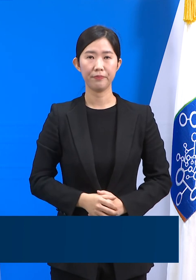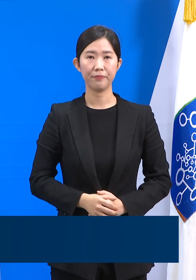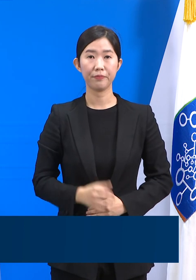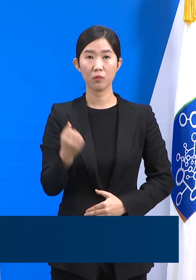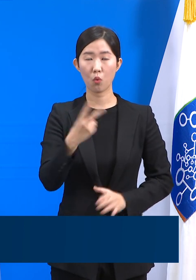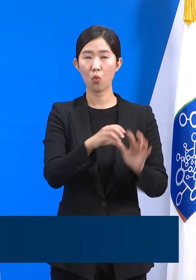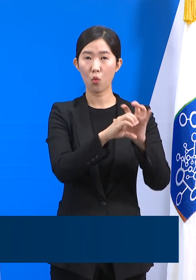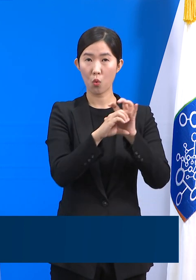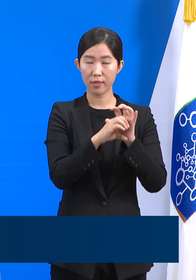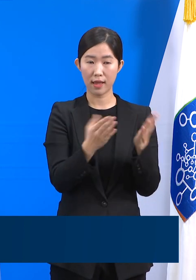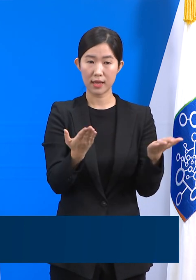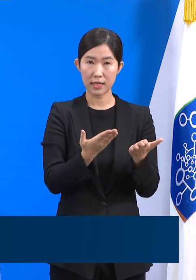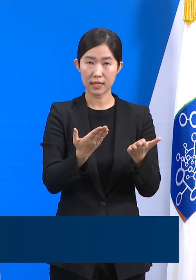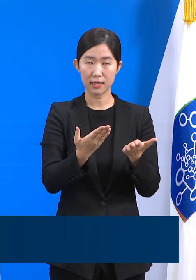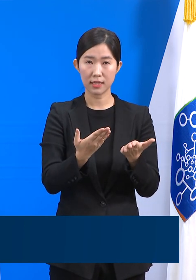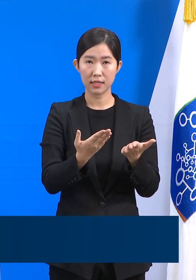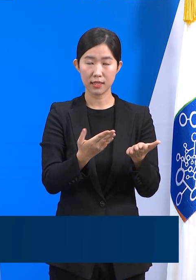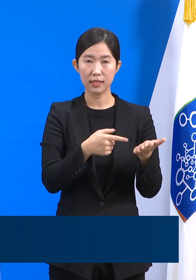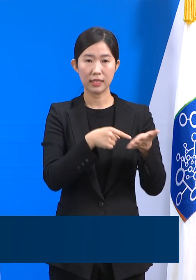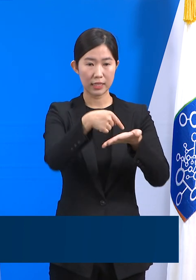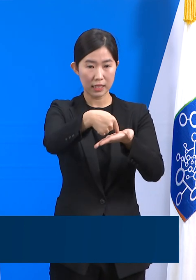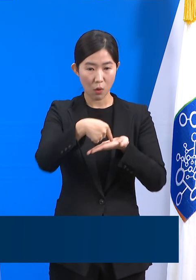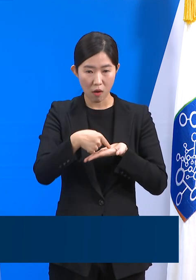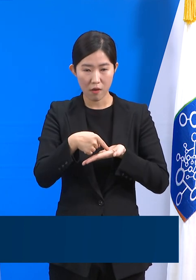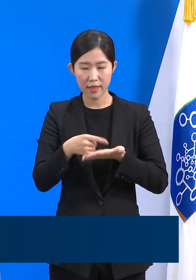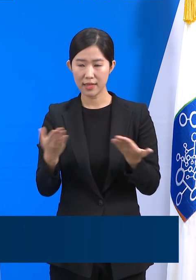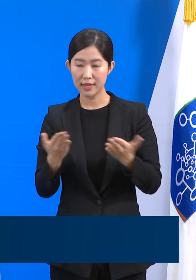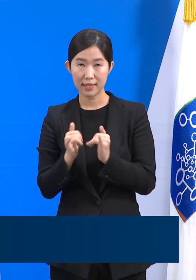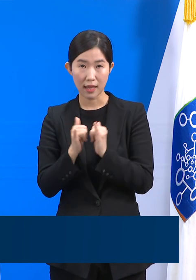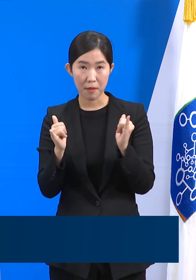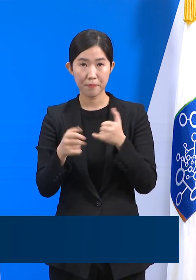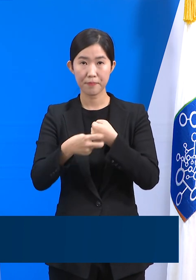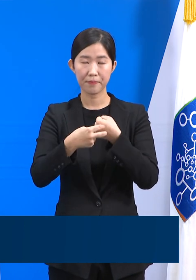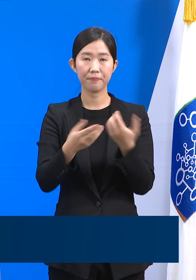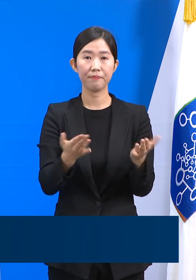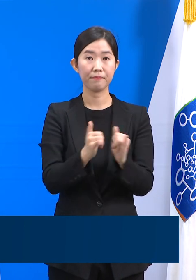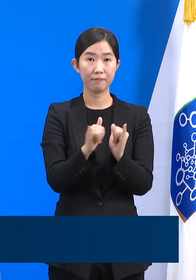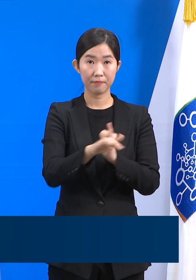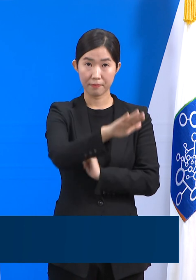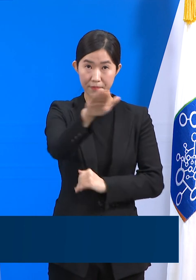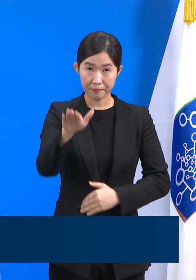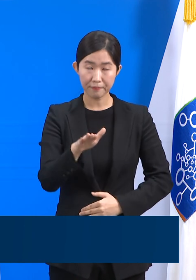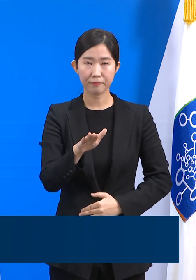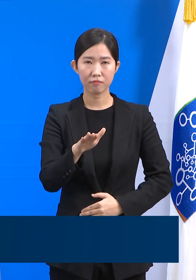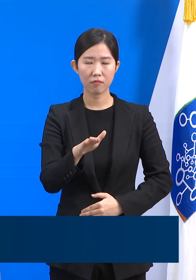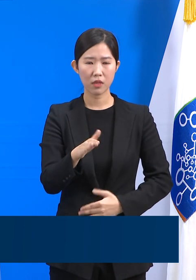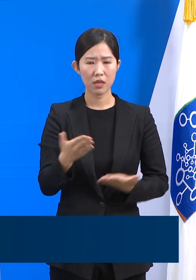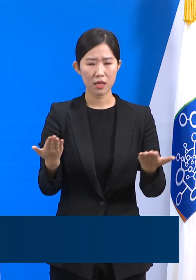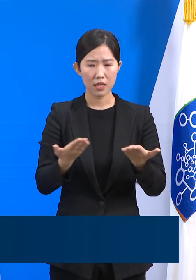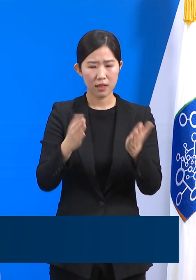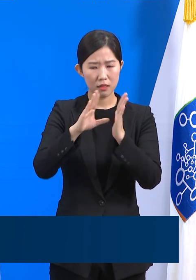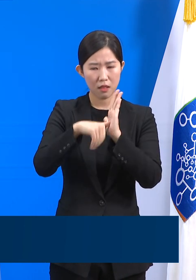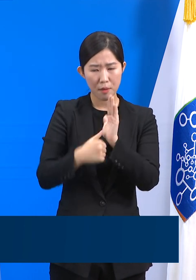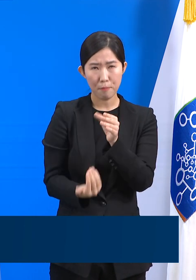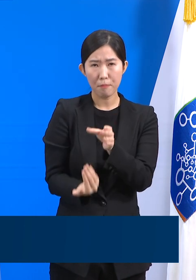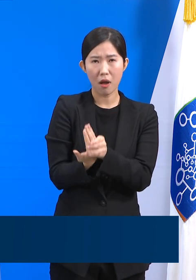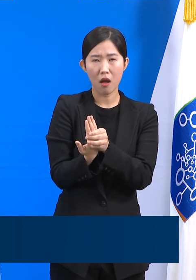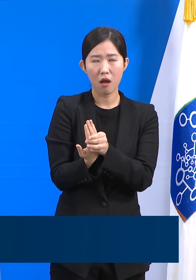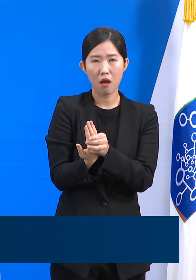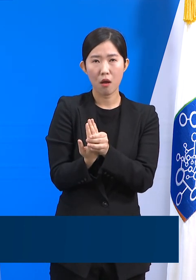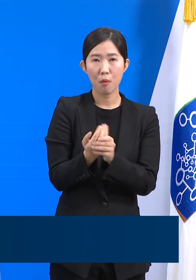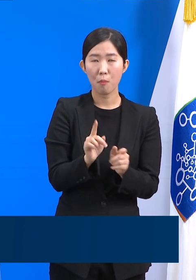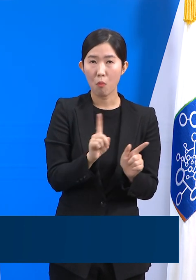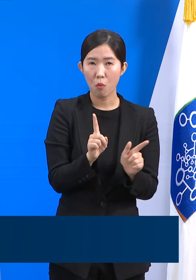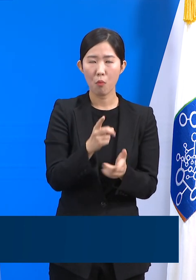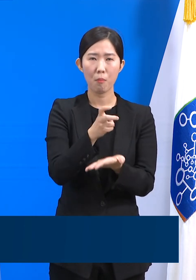코로나19 근무에 지원하여 종사하는 모든 의료인분들에 대해서 현장에서 발생하시는 모든 법률적,